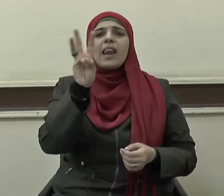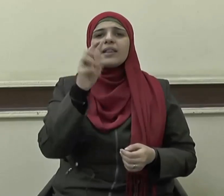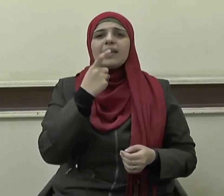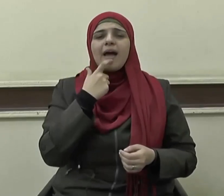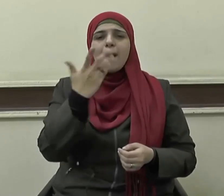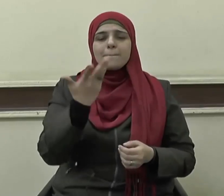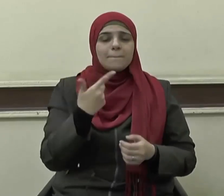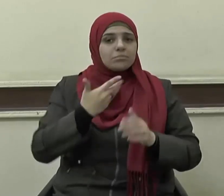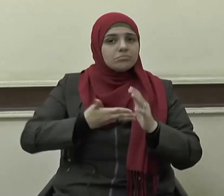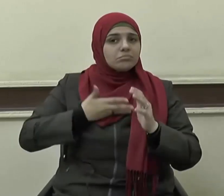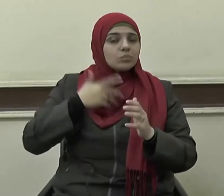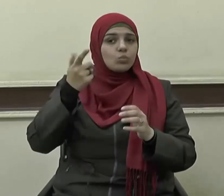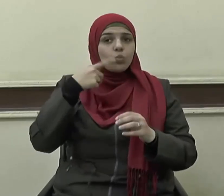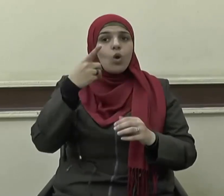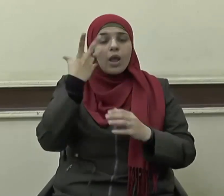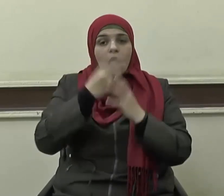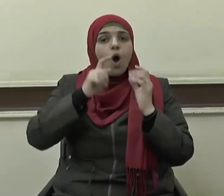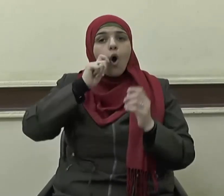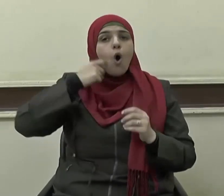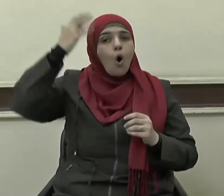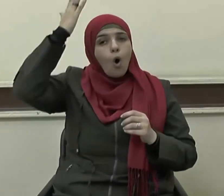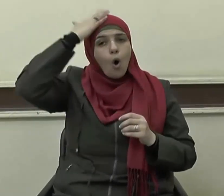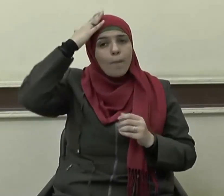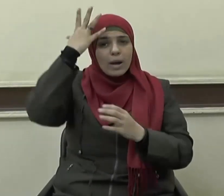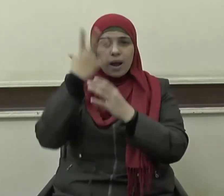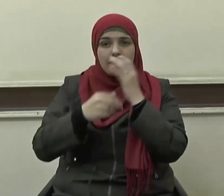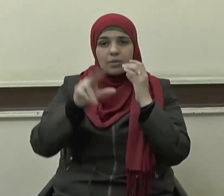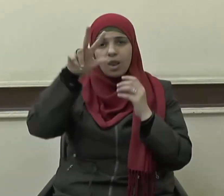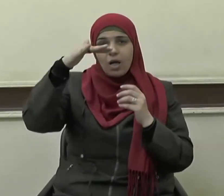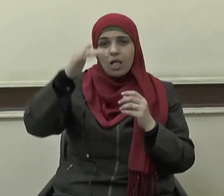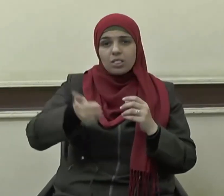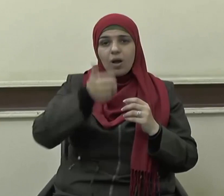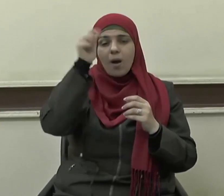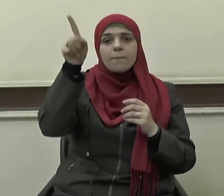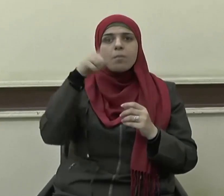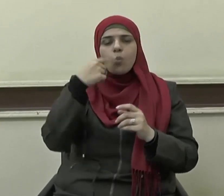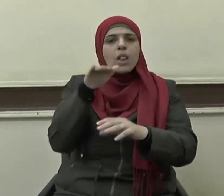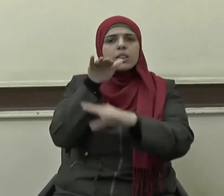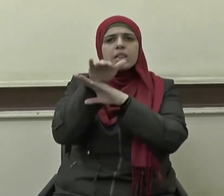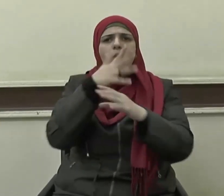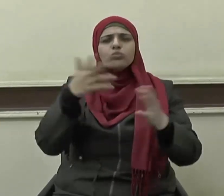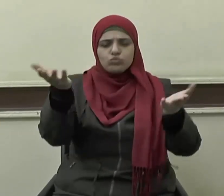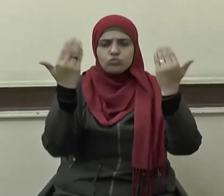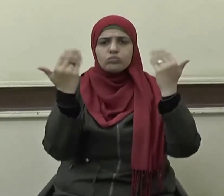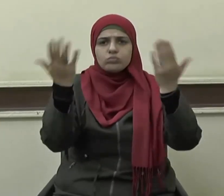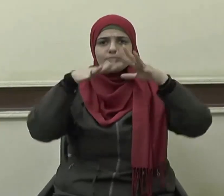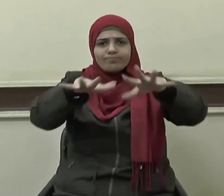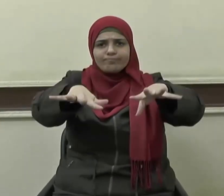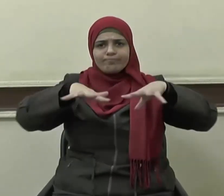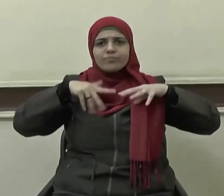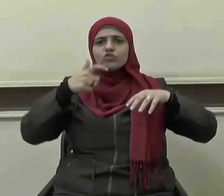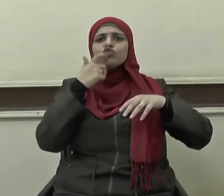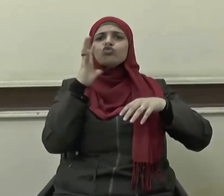وكان عمر بن الخطاب رضي الله عنه يدعو لمجلسه الشباب إلى جانب الشيوخ